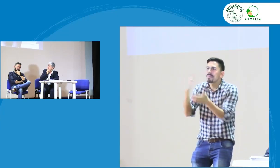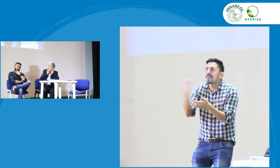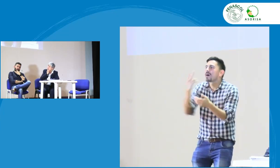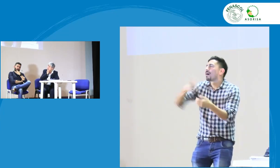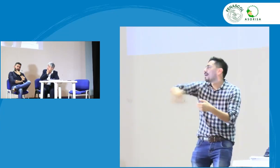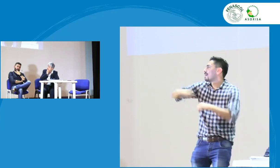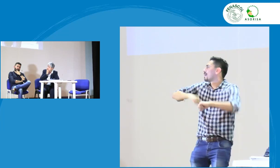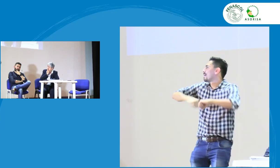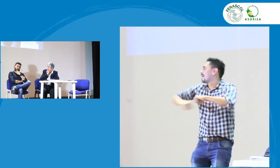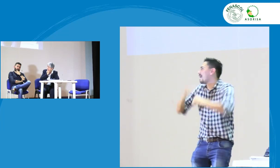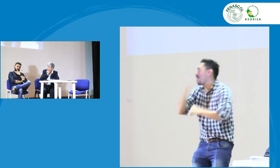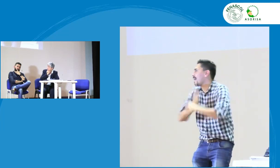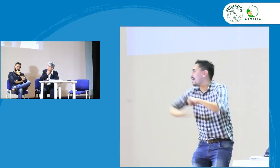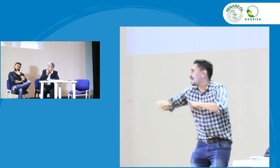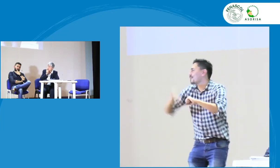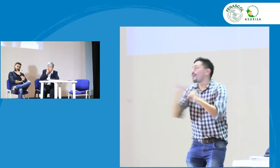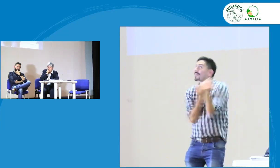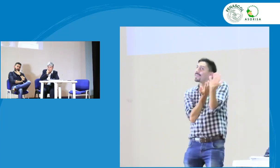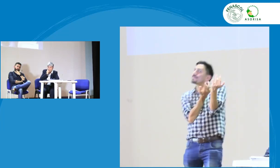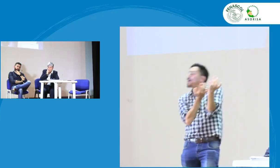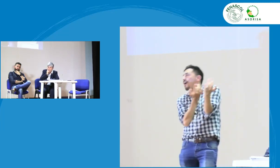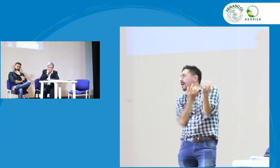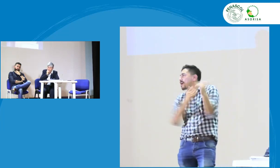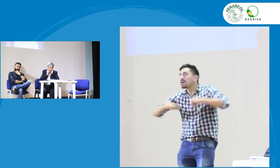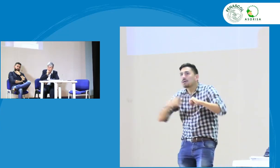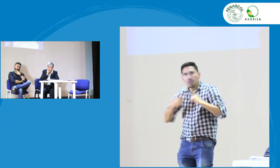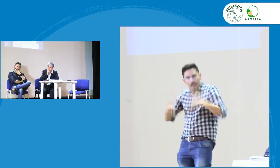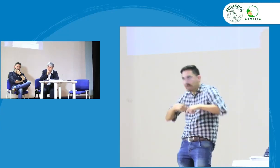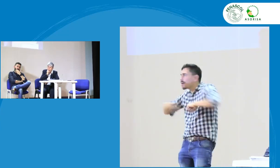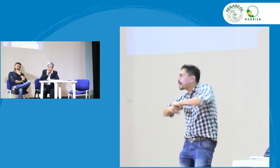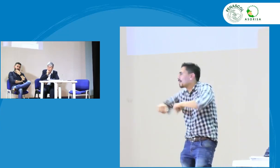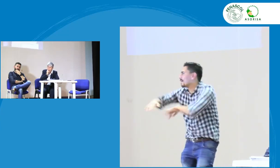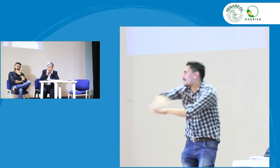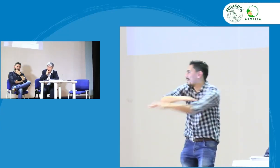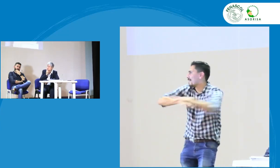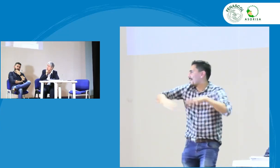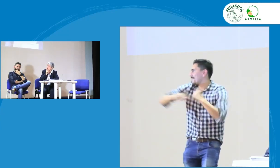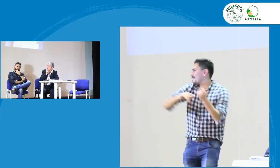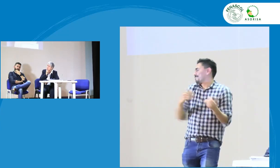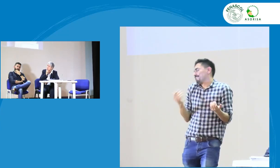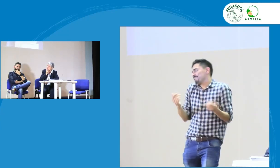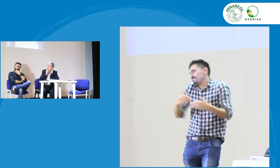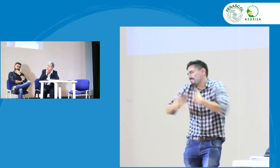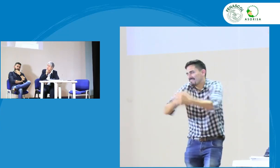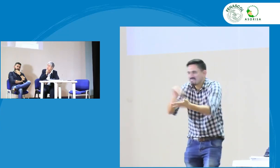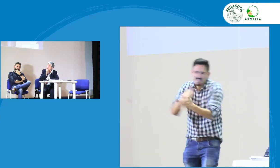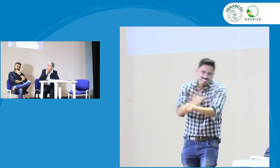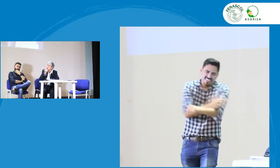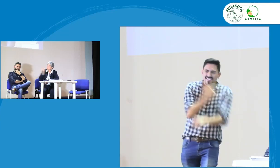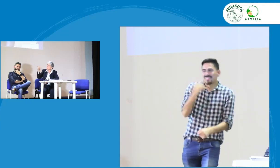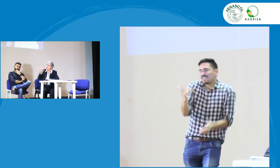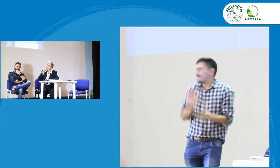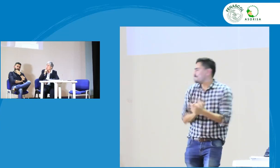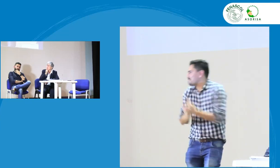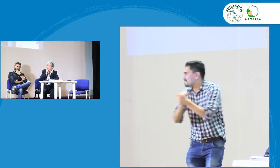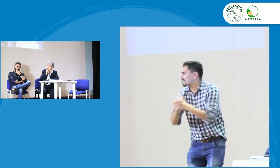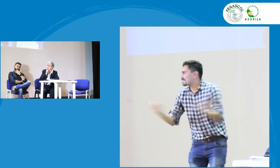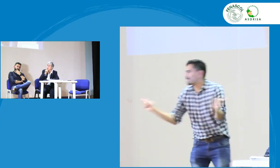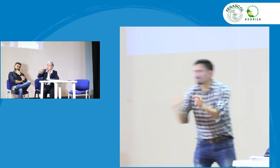y las personas sordas Luzmari ya ha dado esta respuesta y pues nosotros no podemos quedarnos esperando obviamente tenemos que seguir actuando